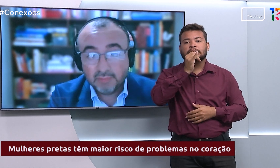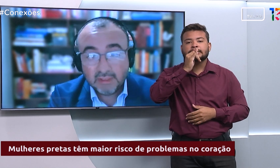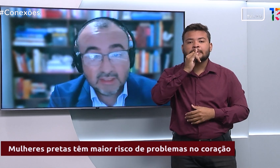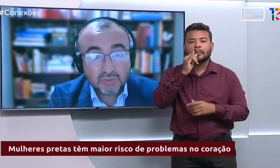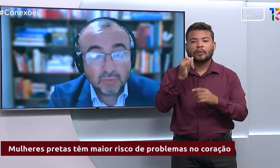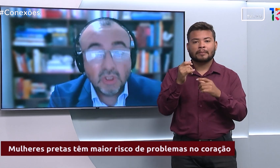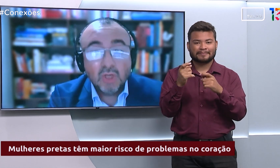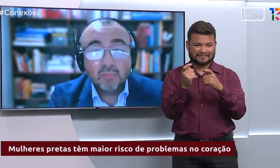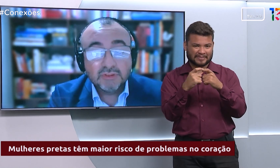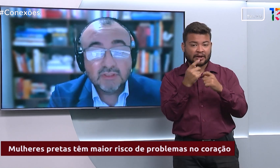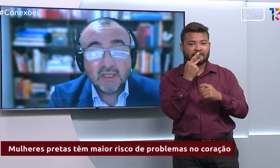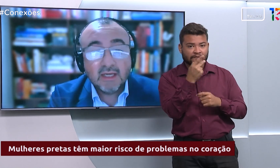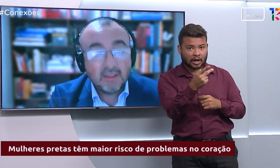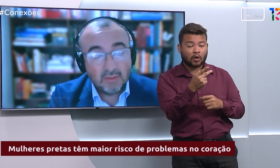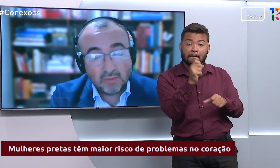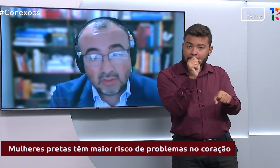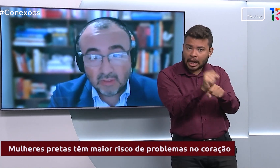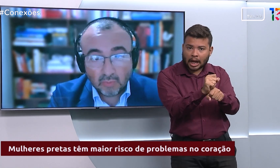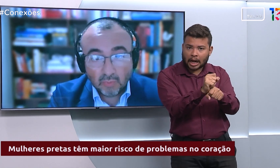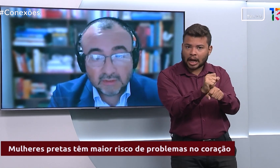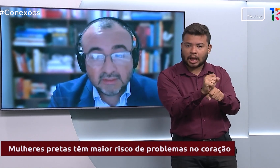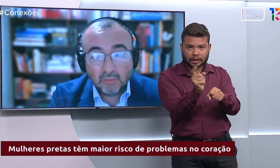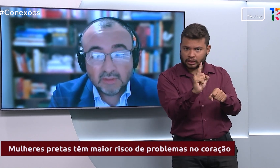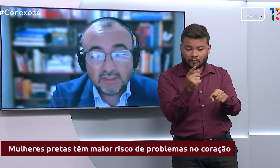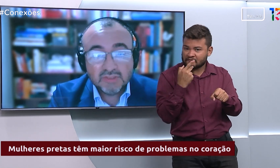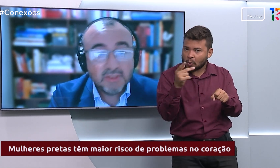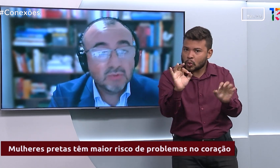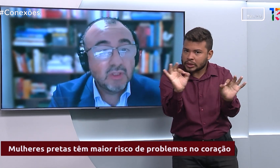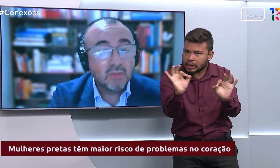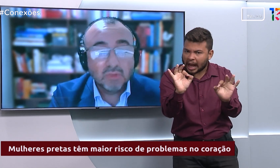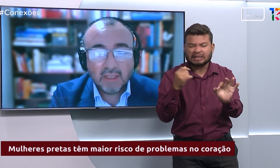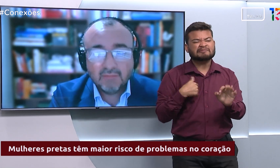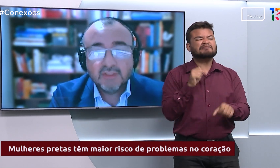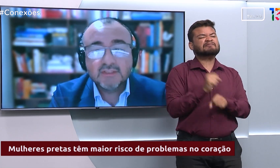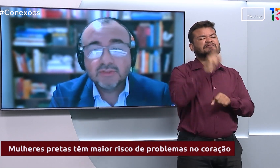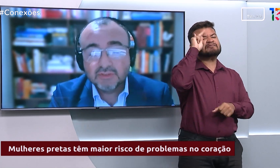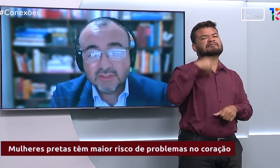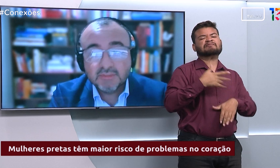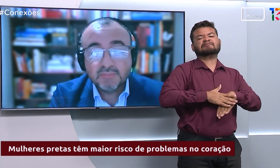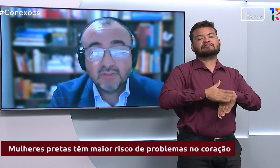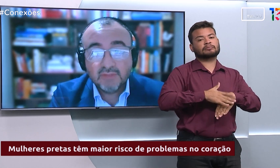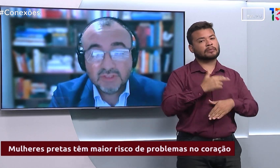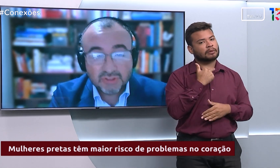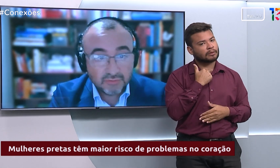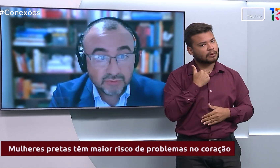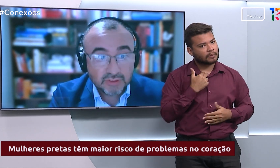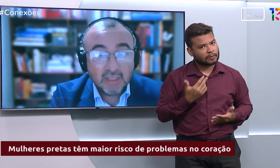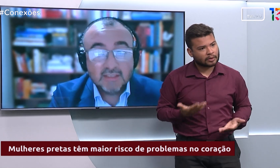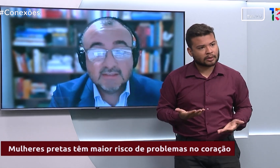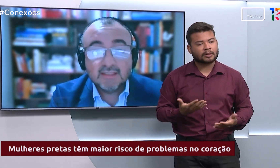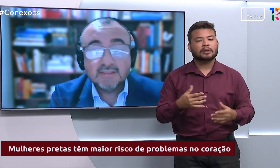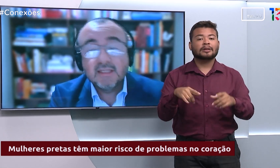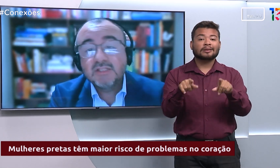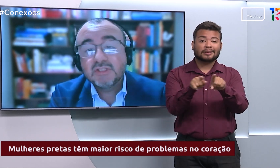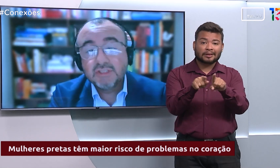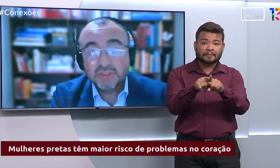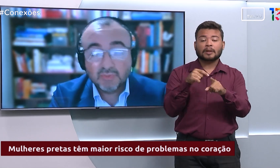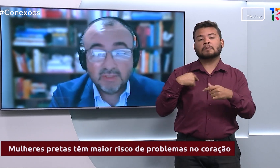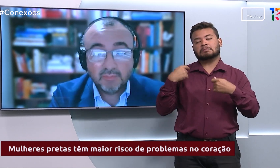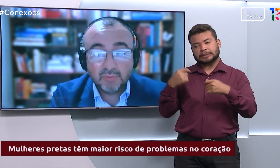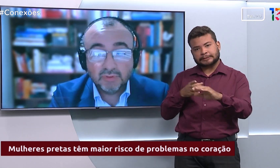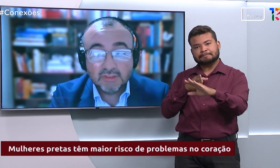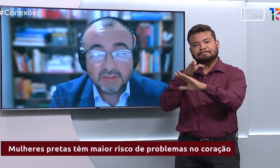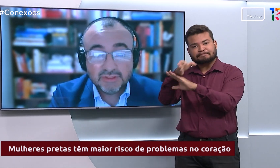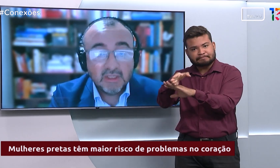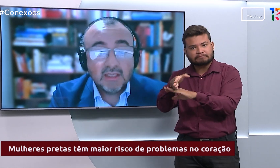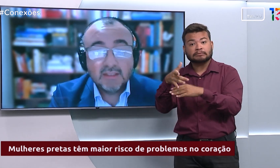do médico, buscar o atendimento regular, fazer os seus exames preventivos, estar ciente que isso é